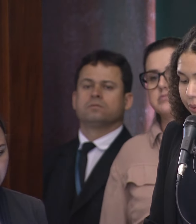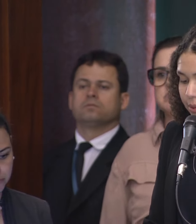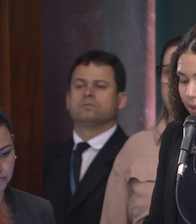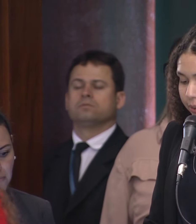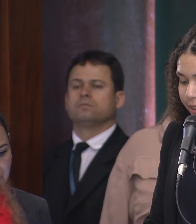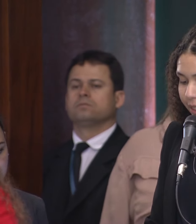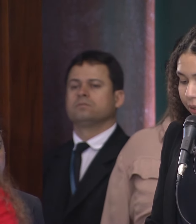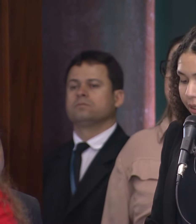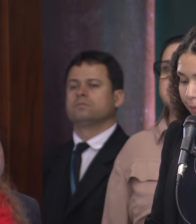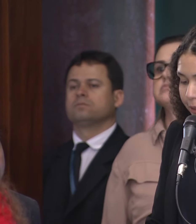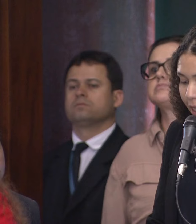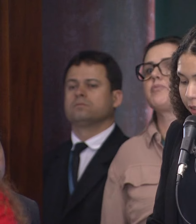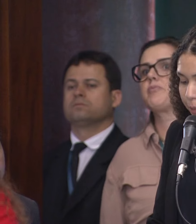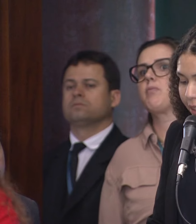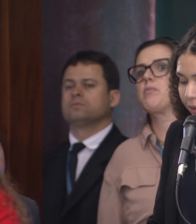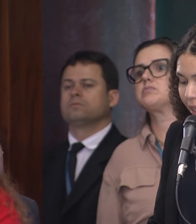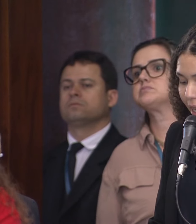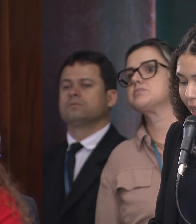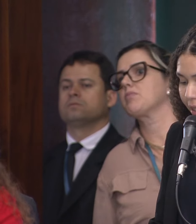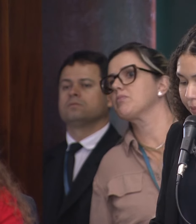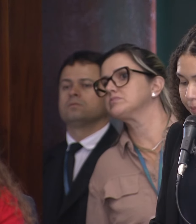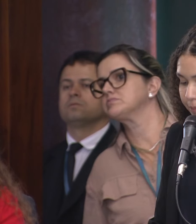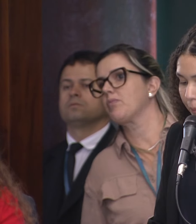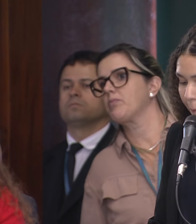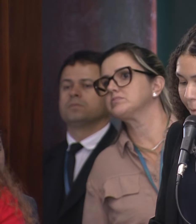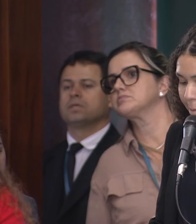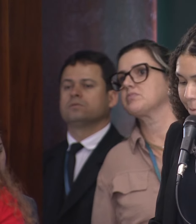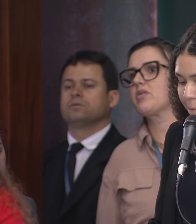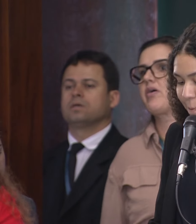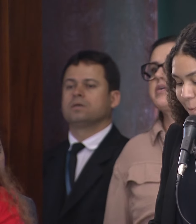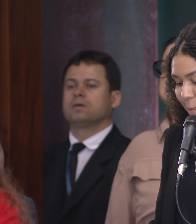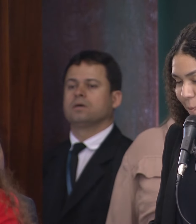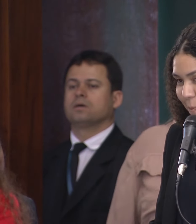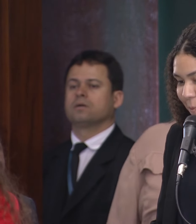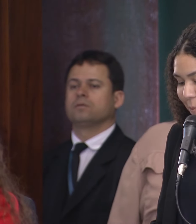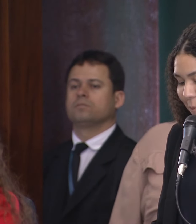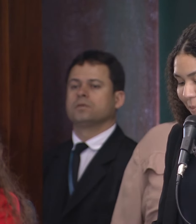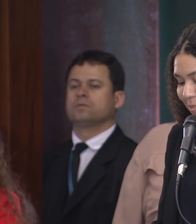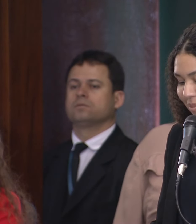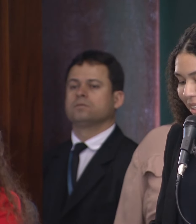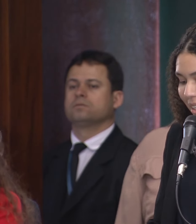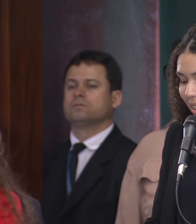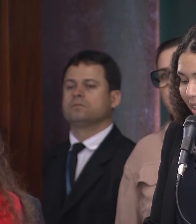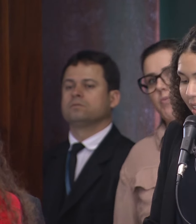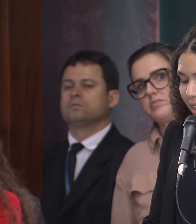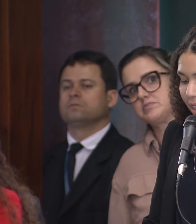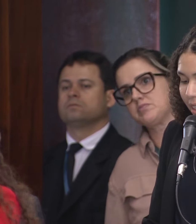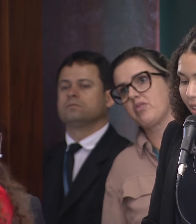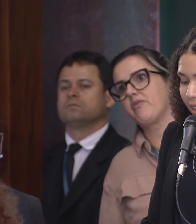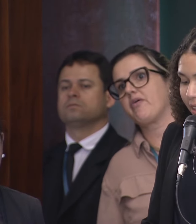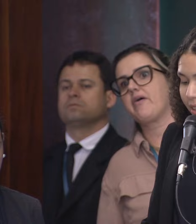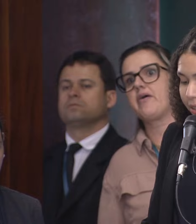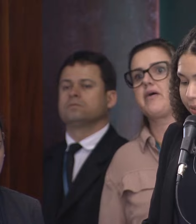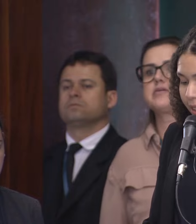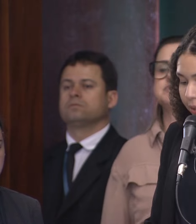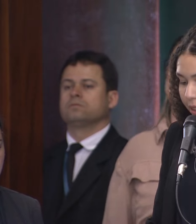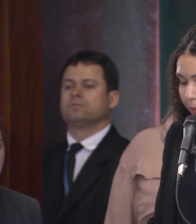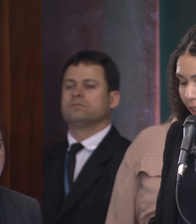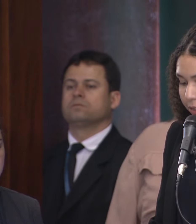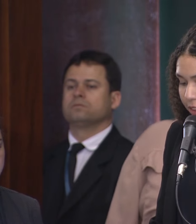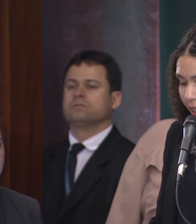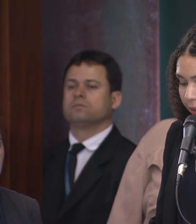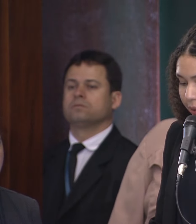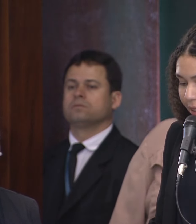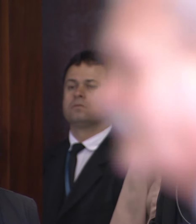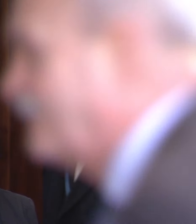o senhor deputado Pedro Ayrara e o senhor